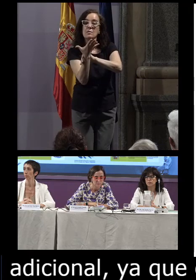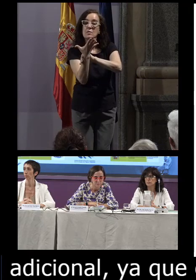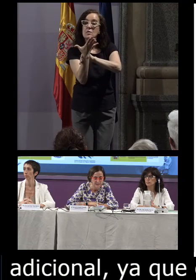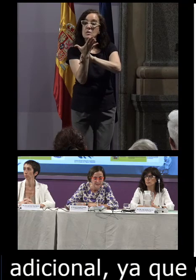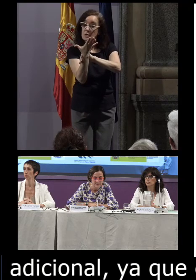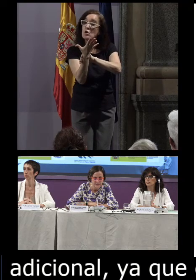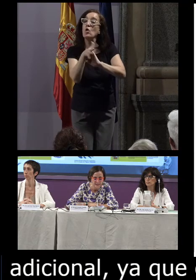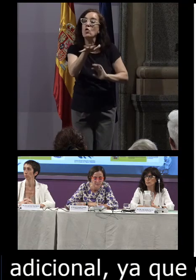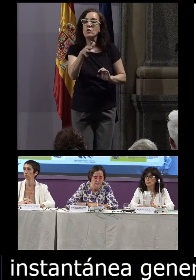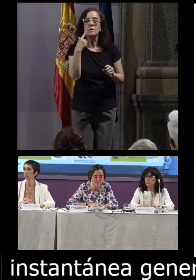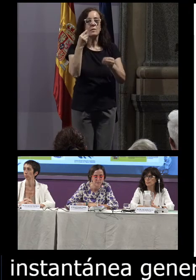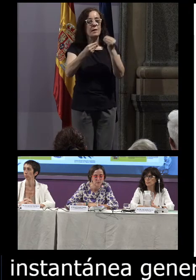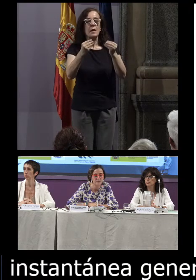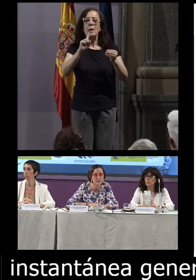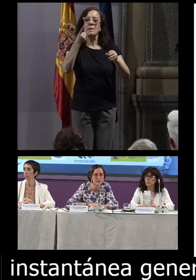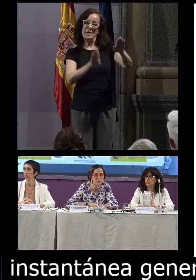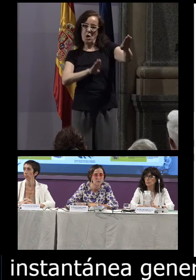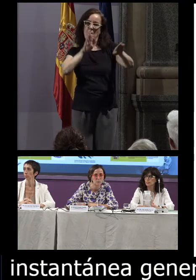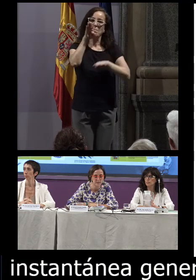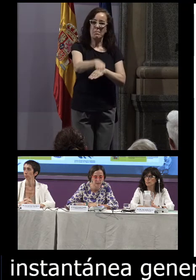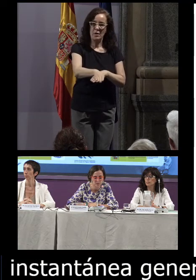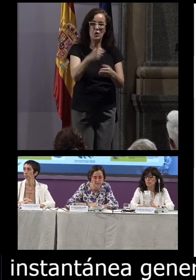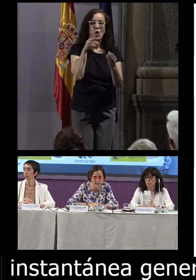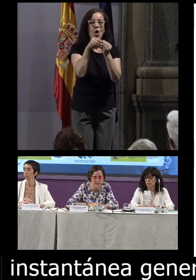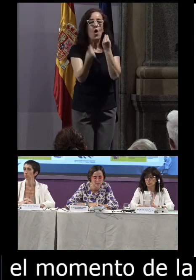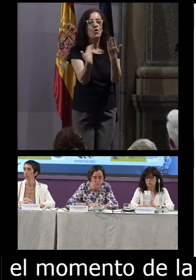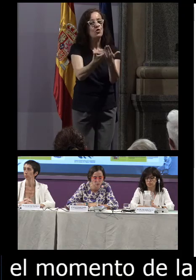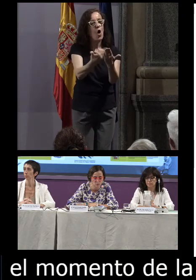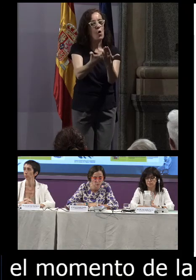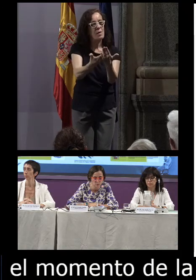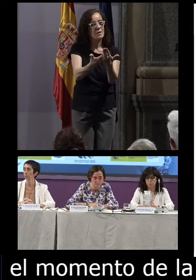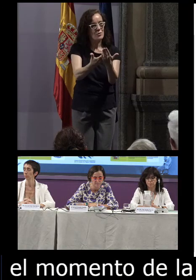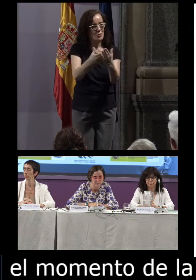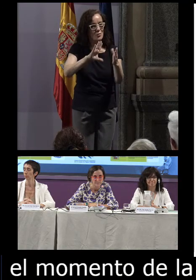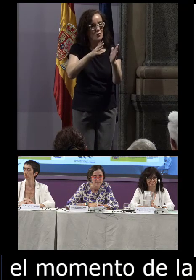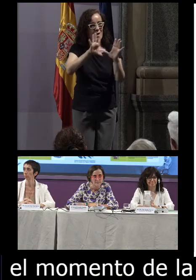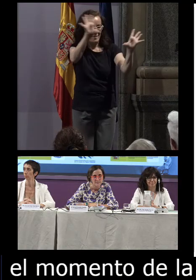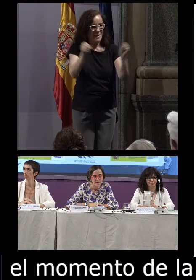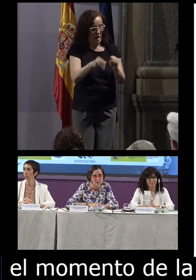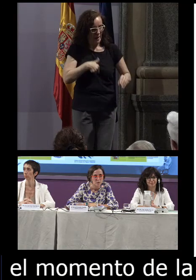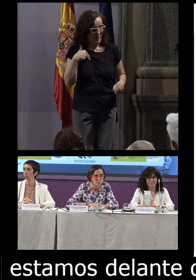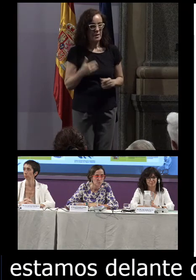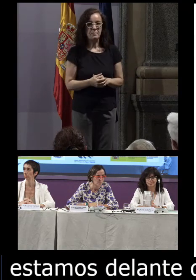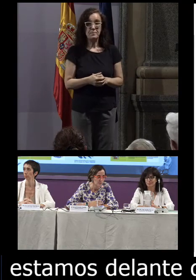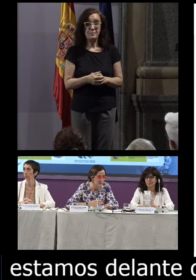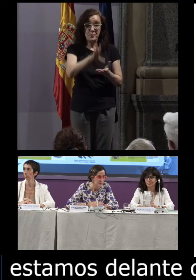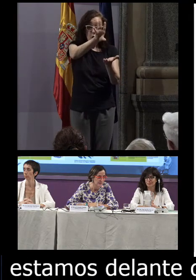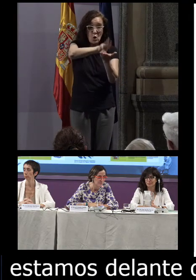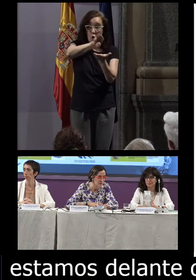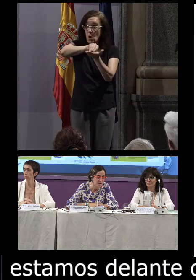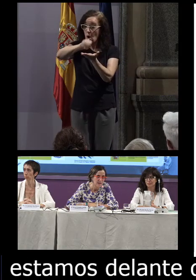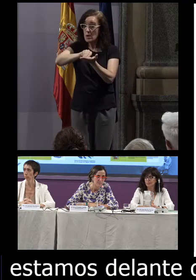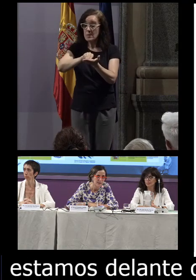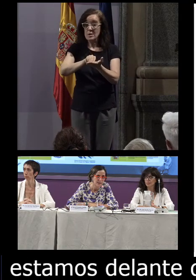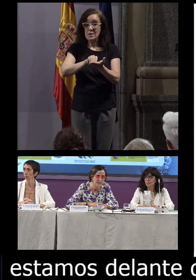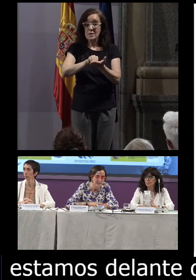delante del primer paso definitivo en la documentación de esta lengua en su conjunto. Los Corpus, y tenemos